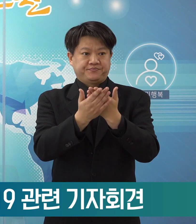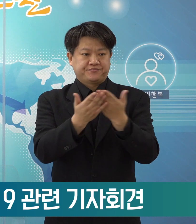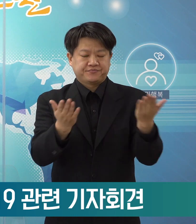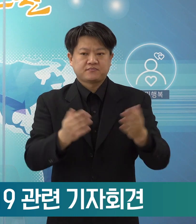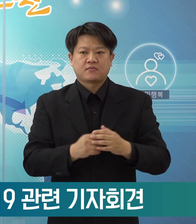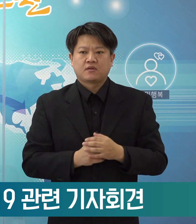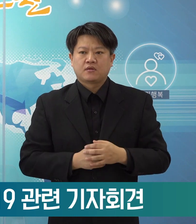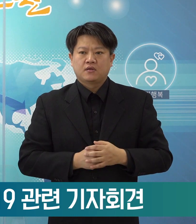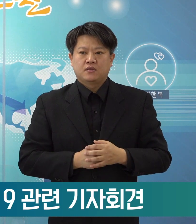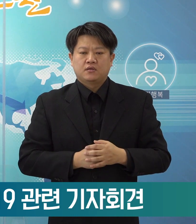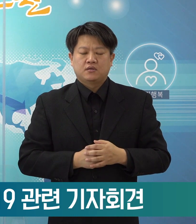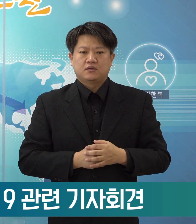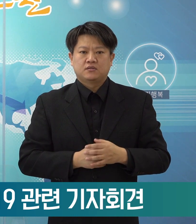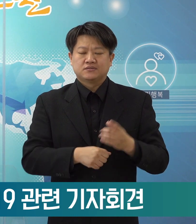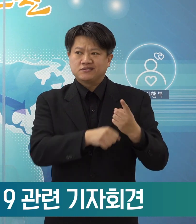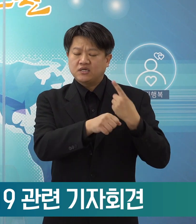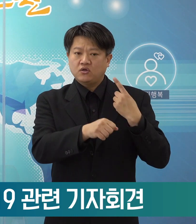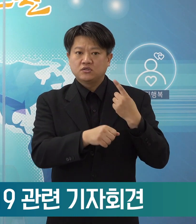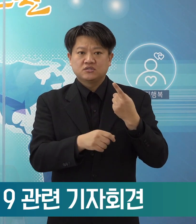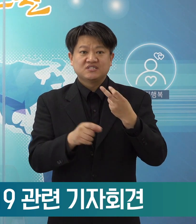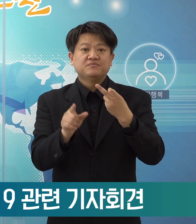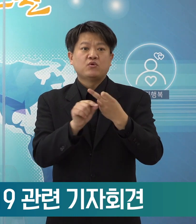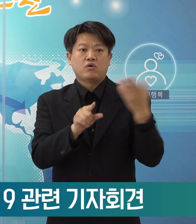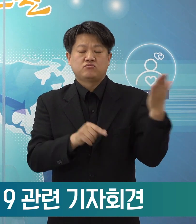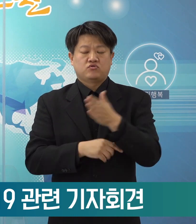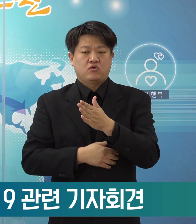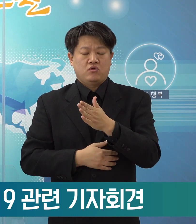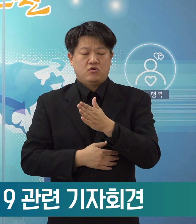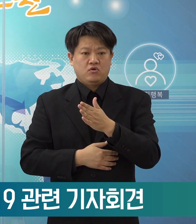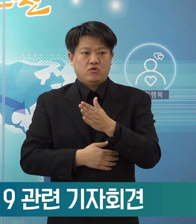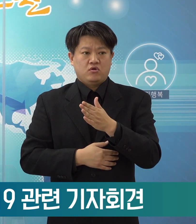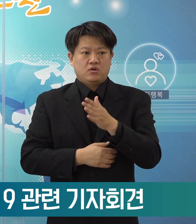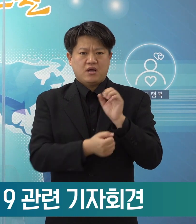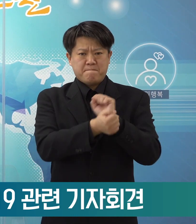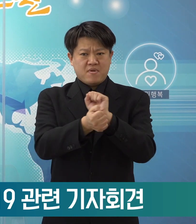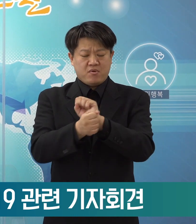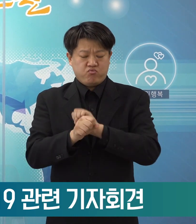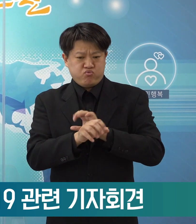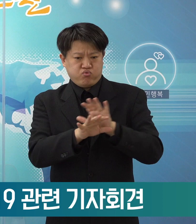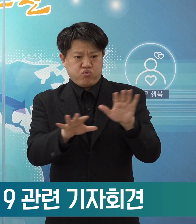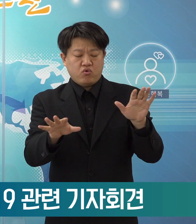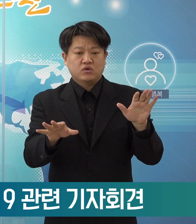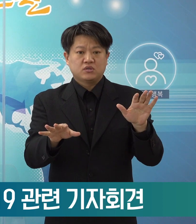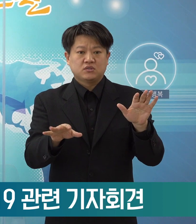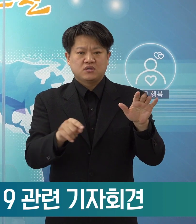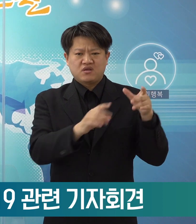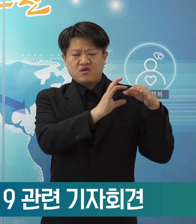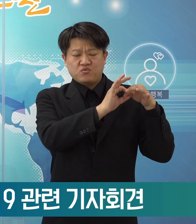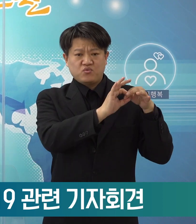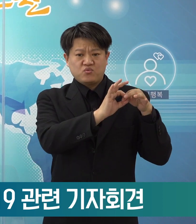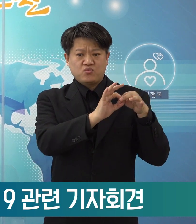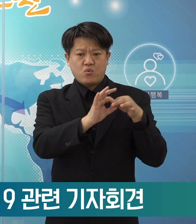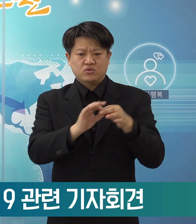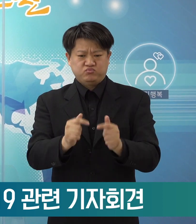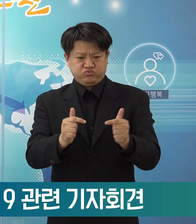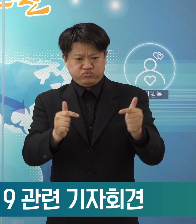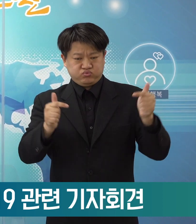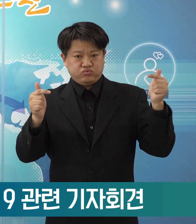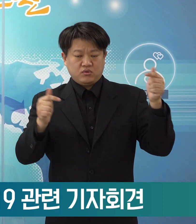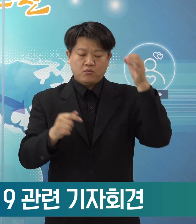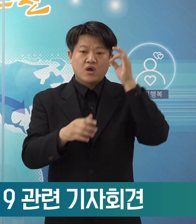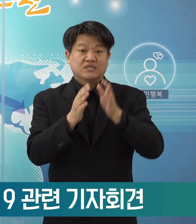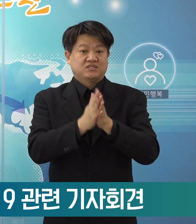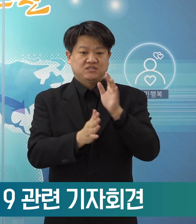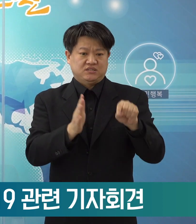작년 12월부터 우리 감염 확산세가 계속 증가하고 있습니다. 우리